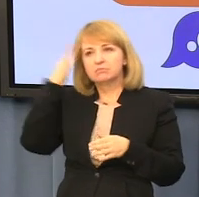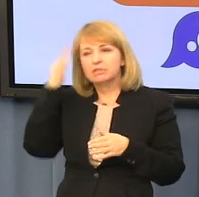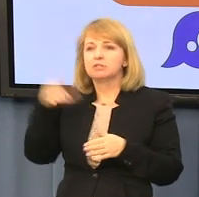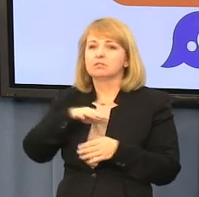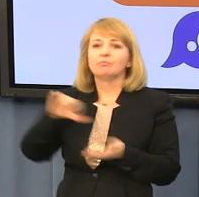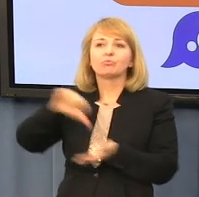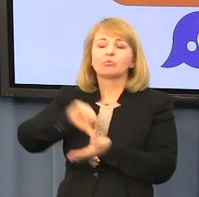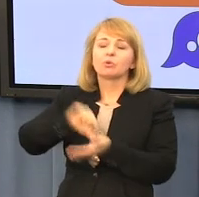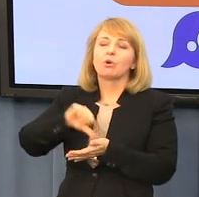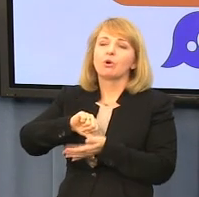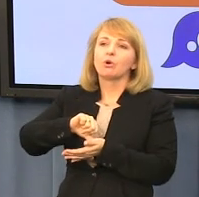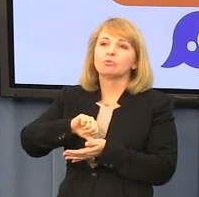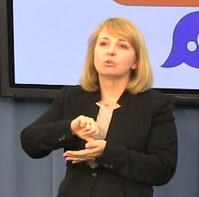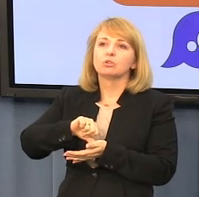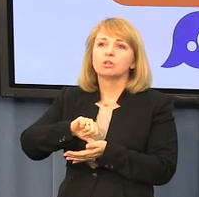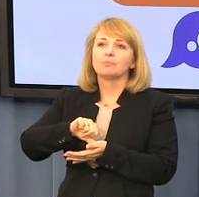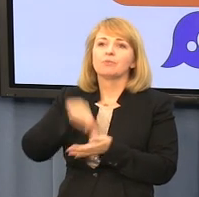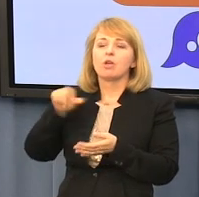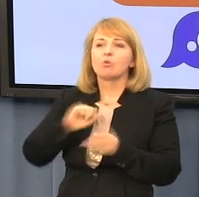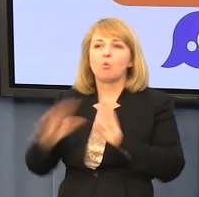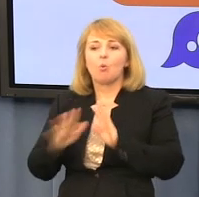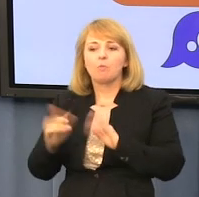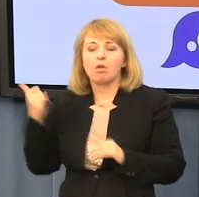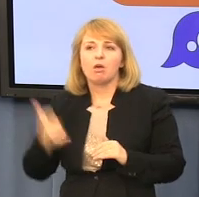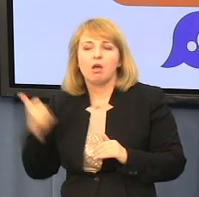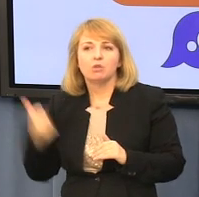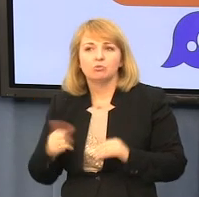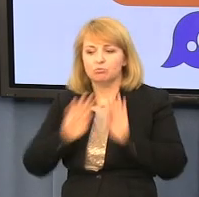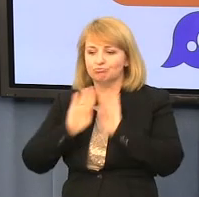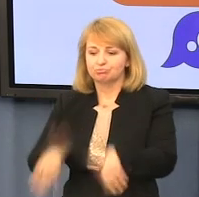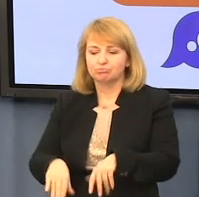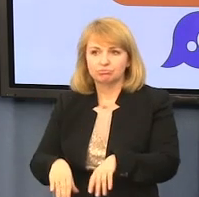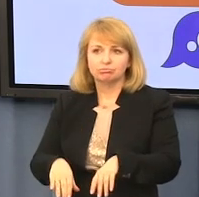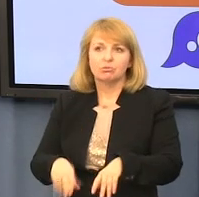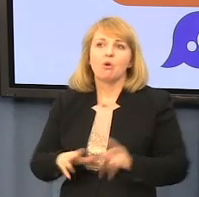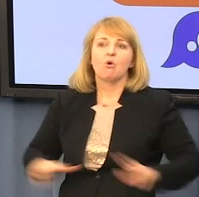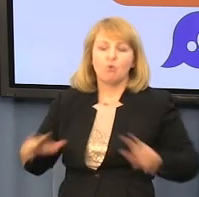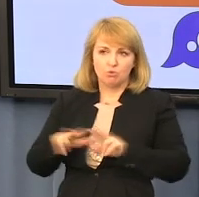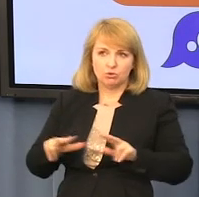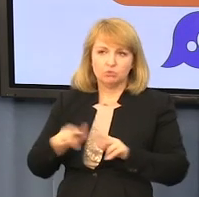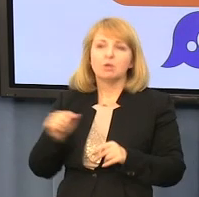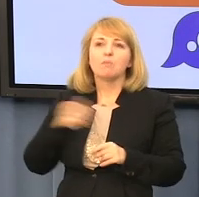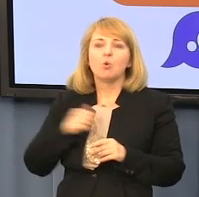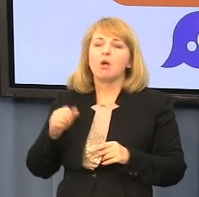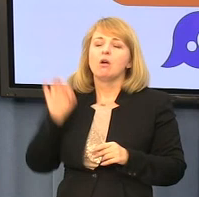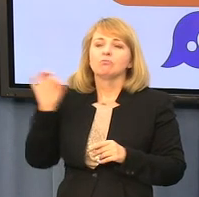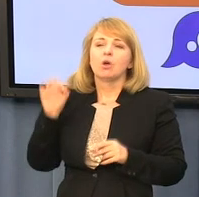ośrodek, ośrociniec opieki nad dziećmi porzuconymi przez siostry